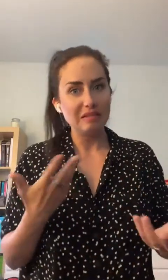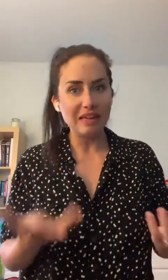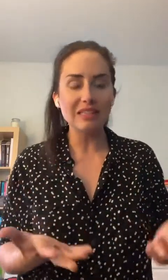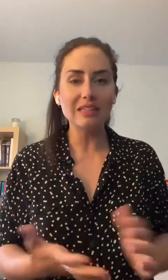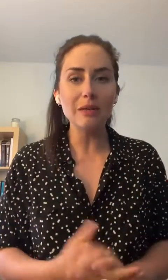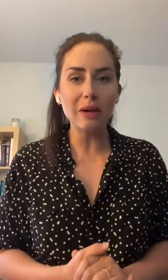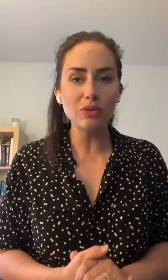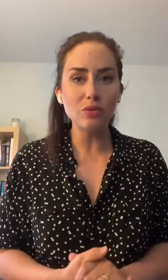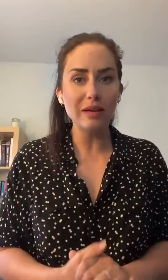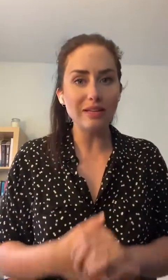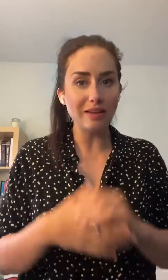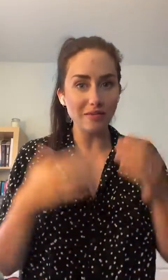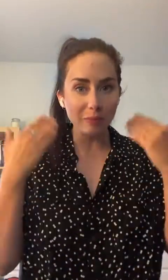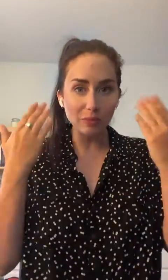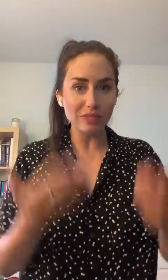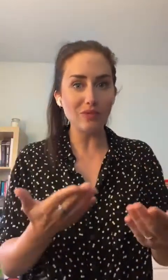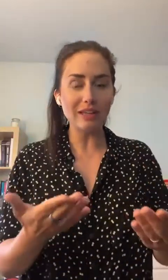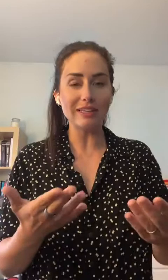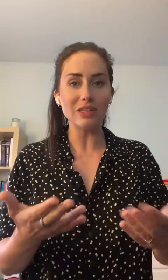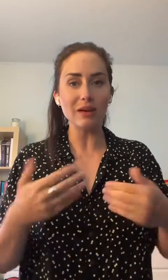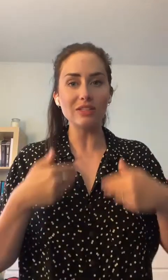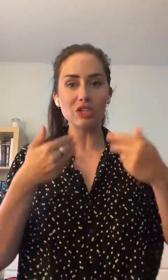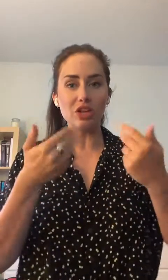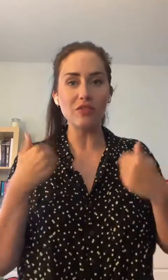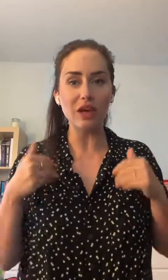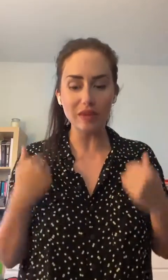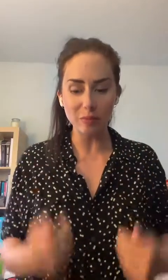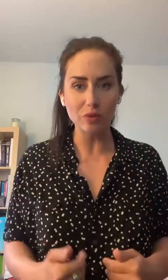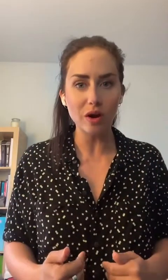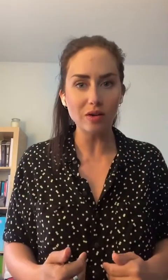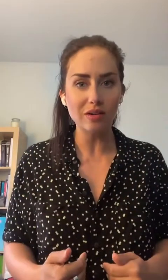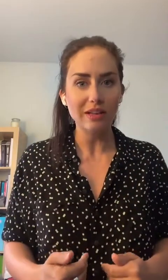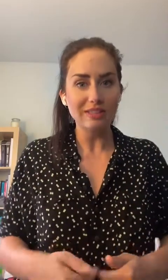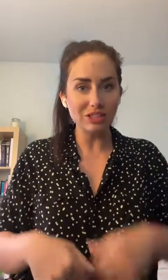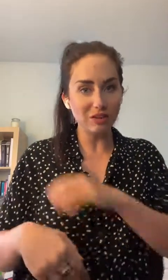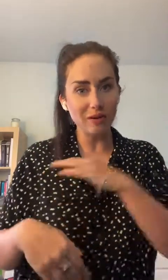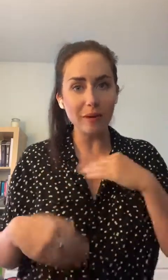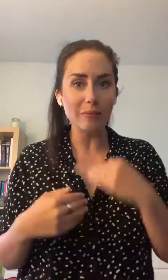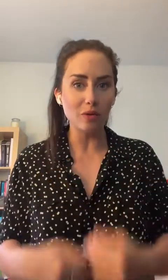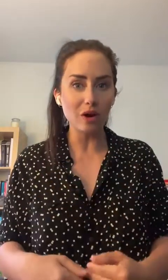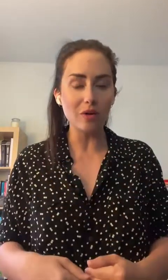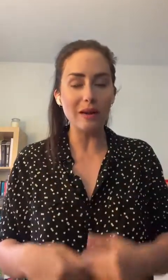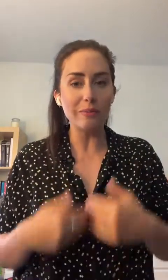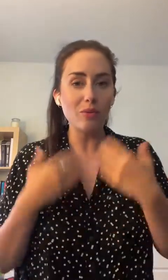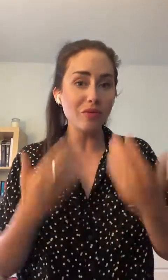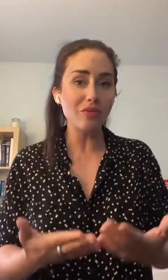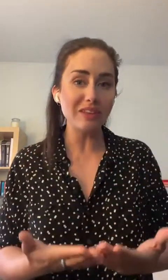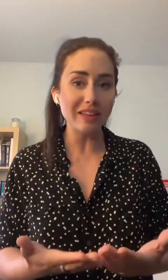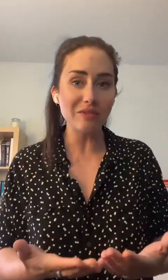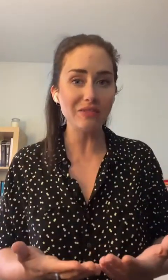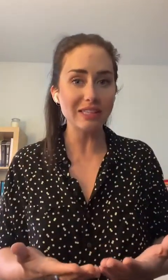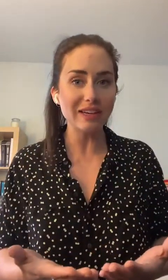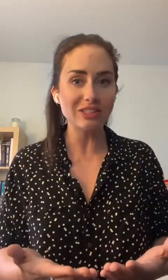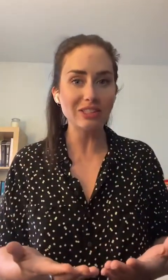la saleté partout. Fait que posez-vous la question, est-ce que je le ferais avec mon corps? Si je ne le fais pas avec mon corps, ben pourquoi vous le faites avec votre visage?